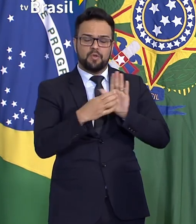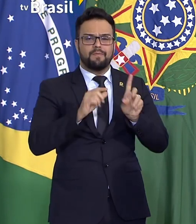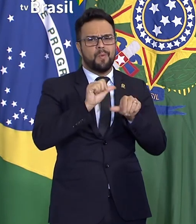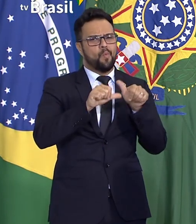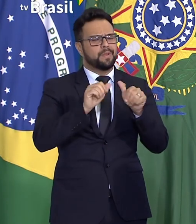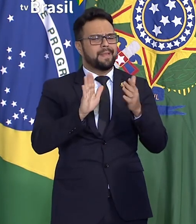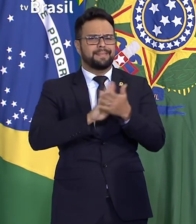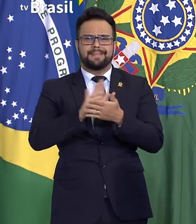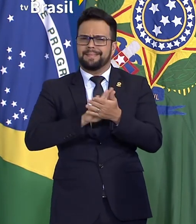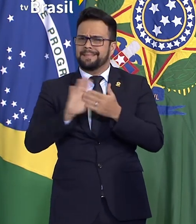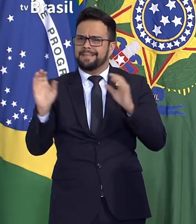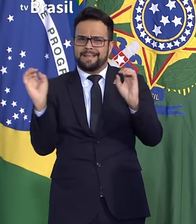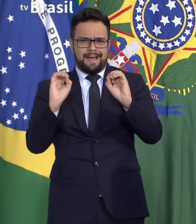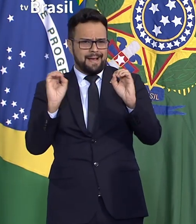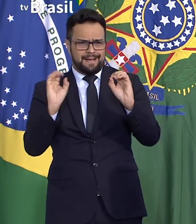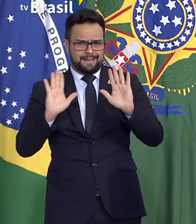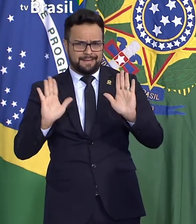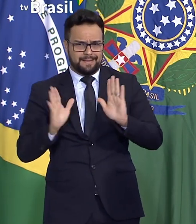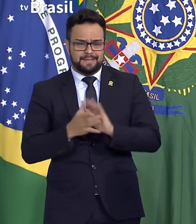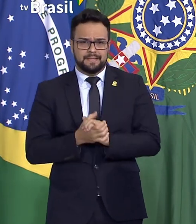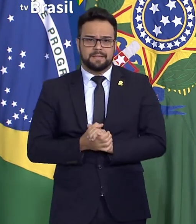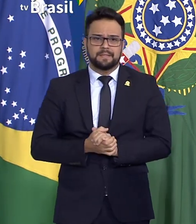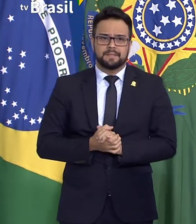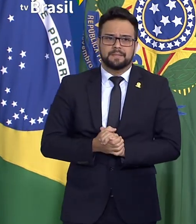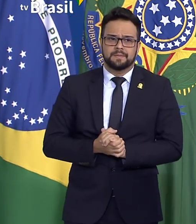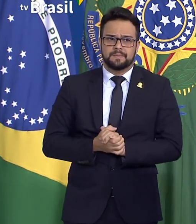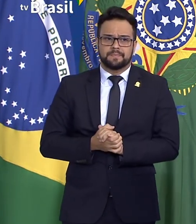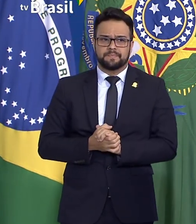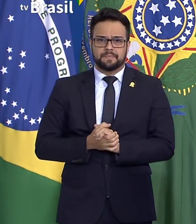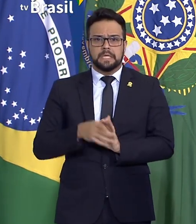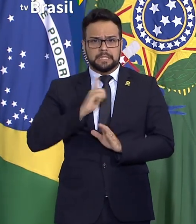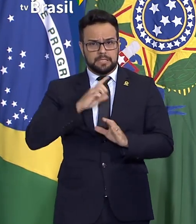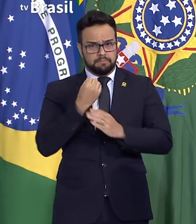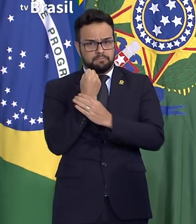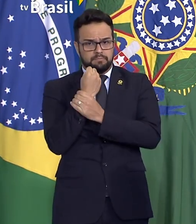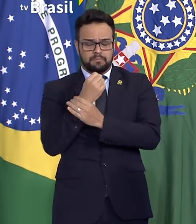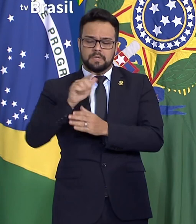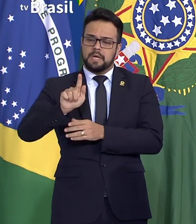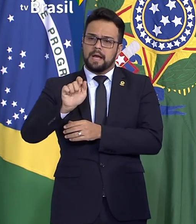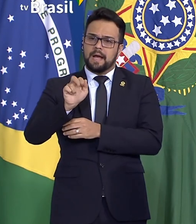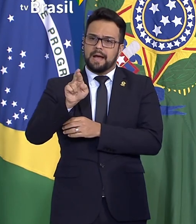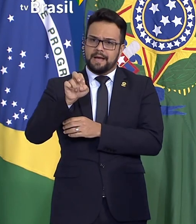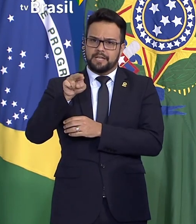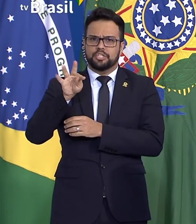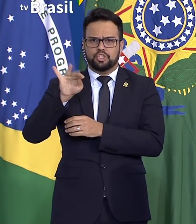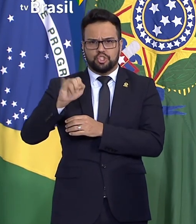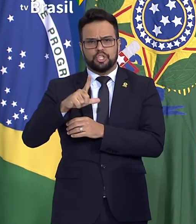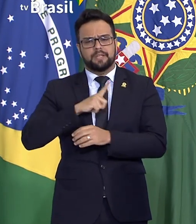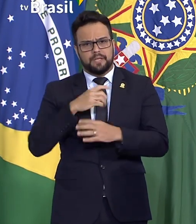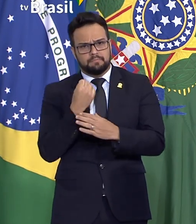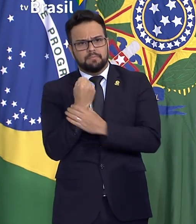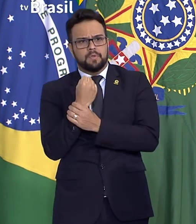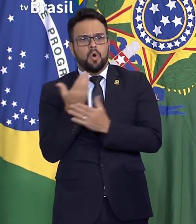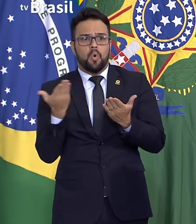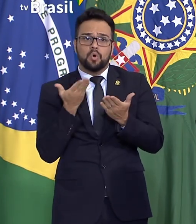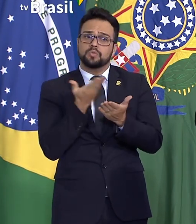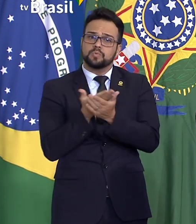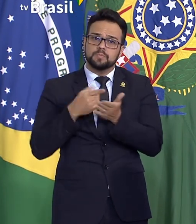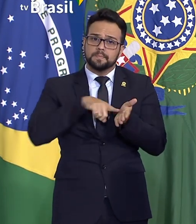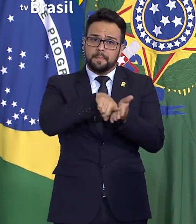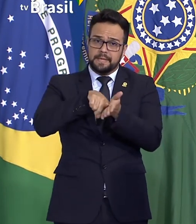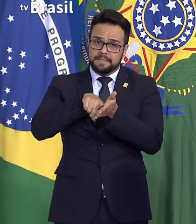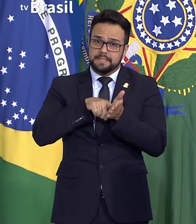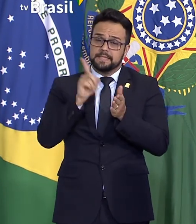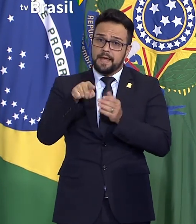alterado no tocante às suas garantias. Isso está garantido. que se estuda é